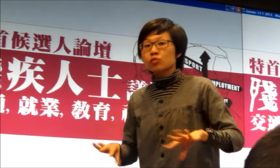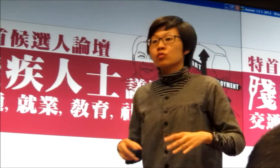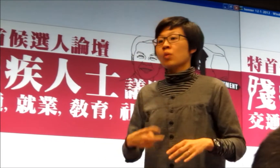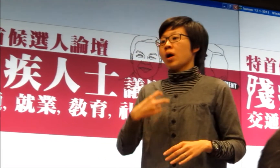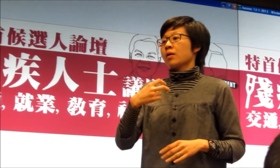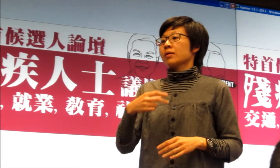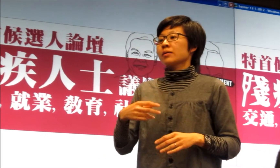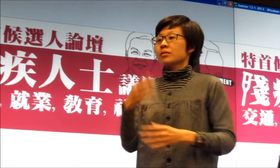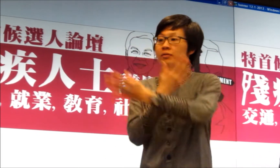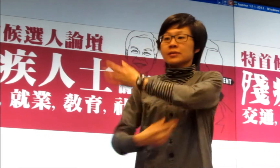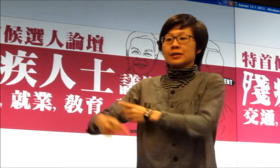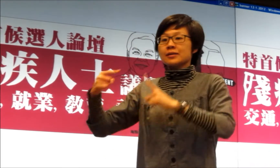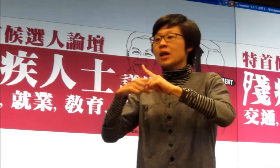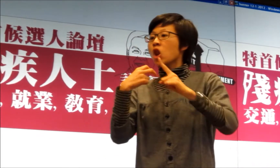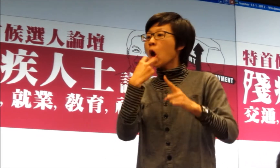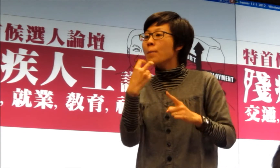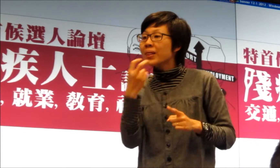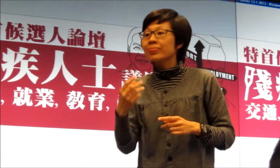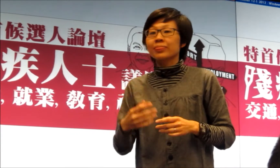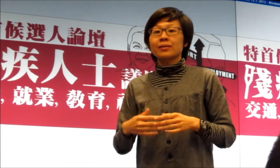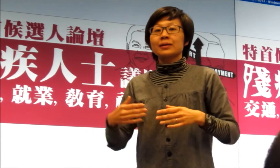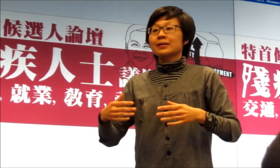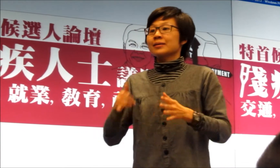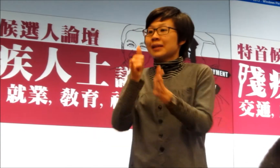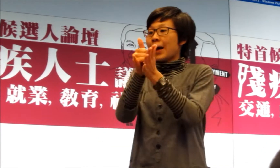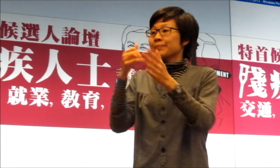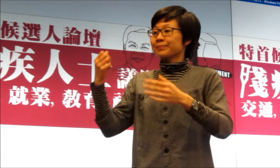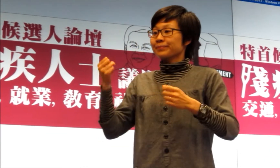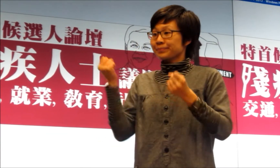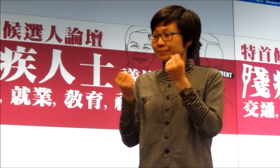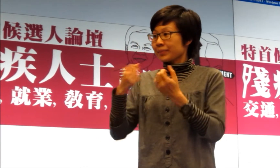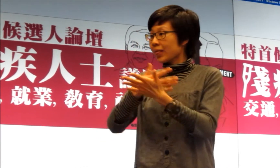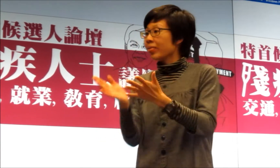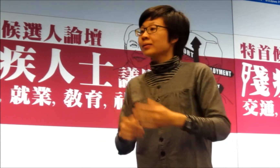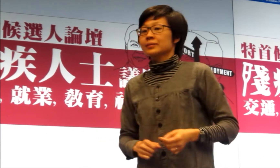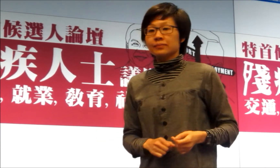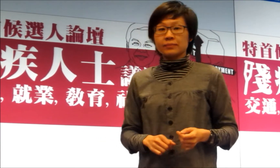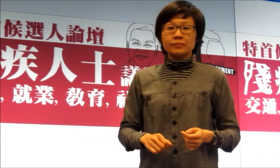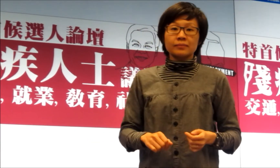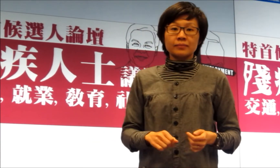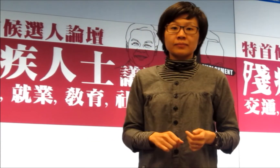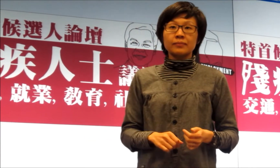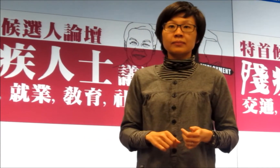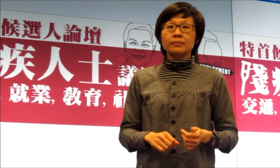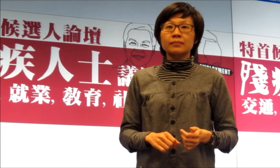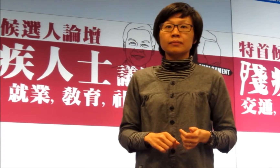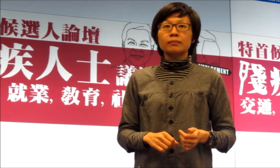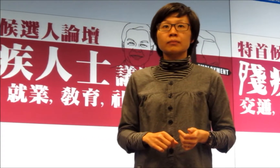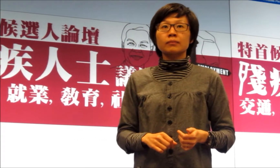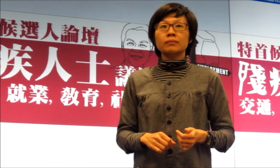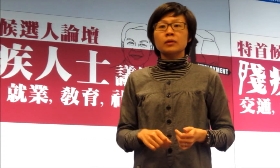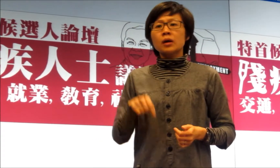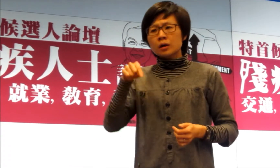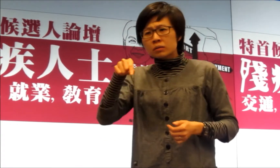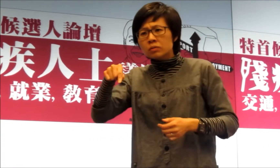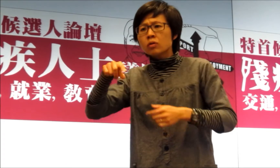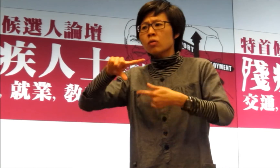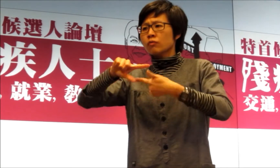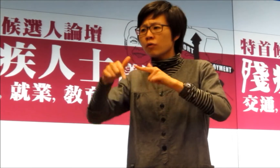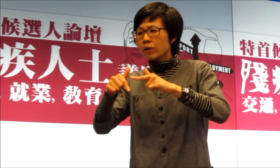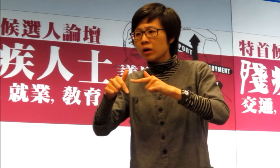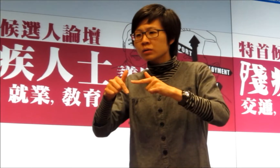元就可以停了我們近一點可以達到這個政策都是幾十